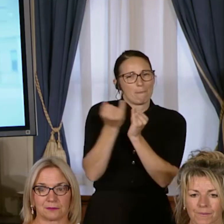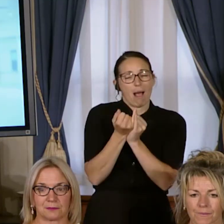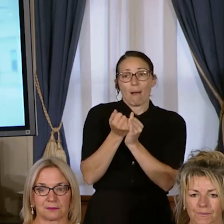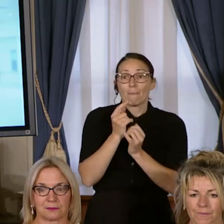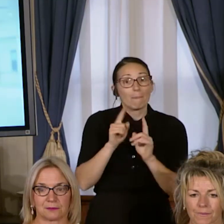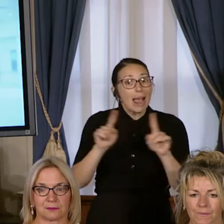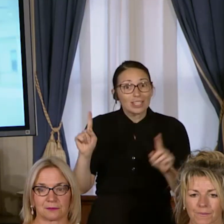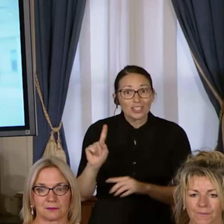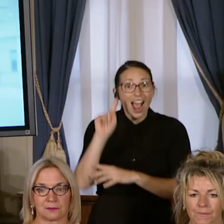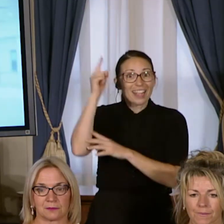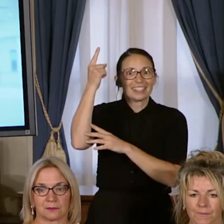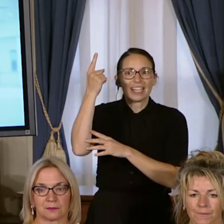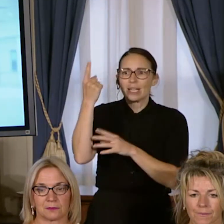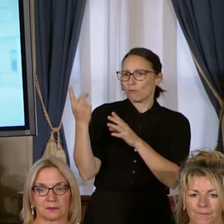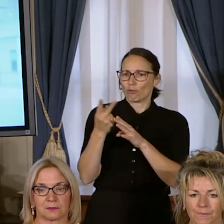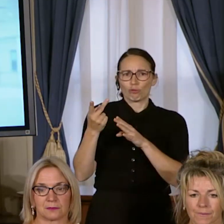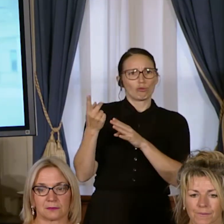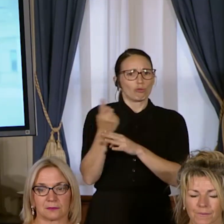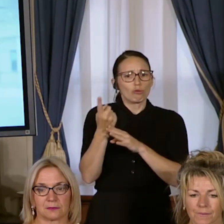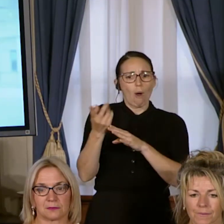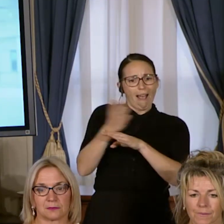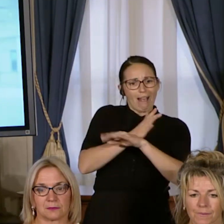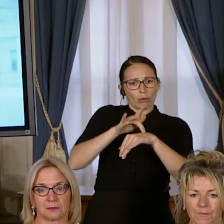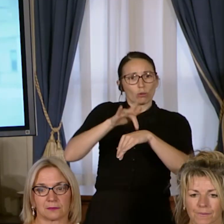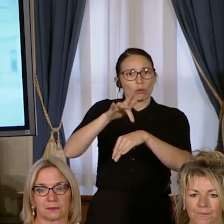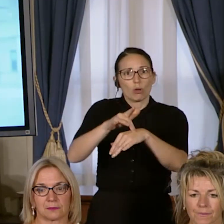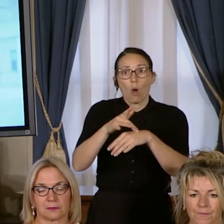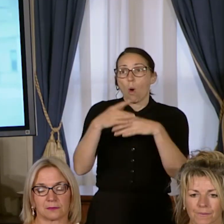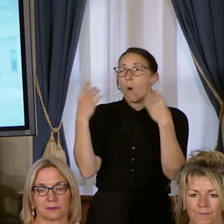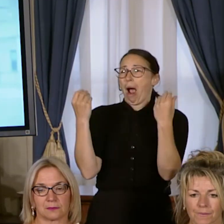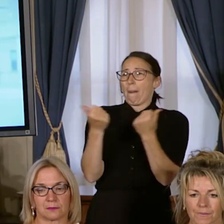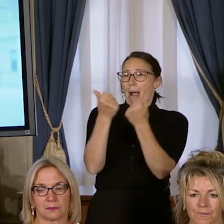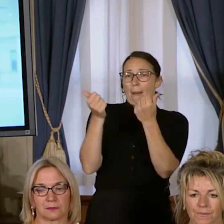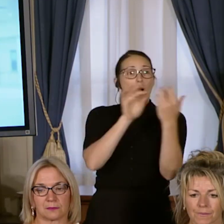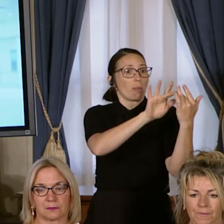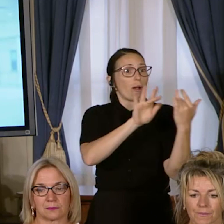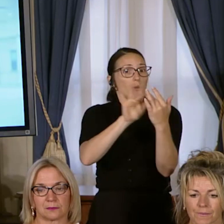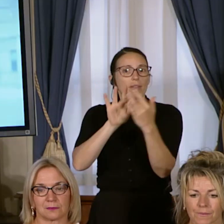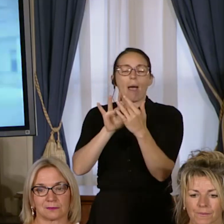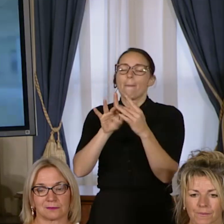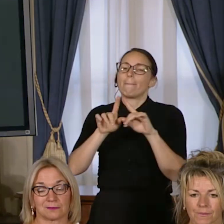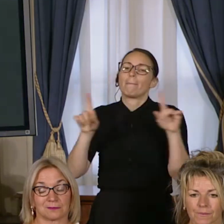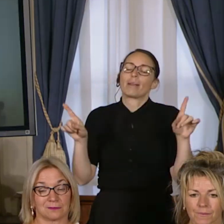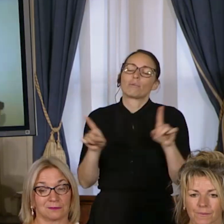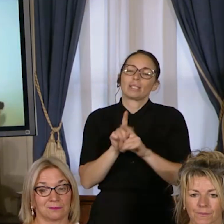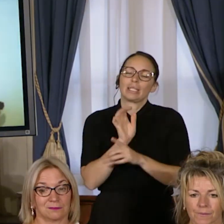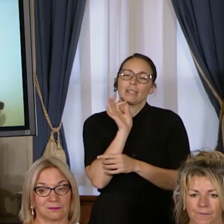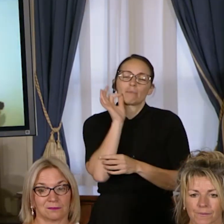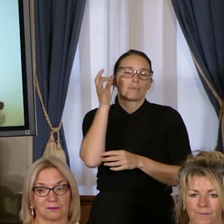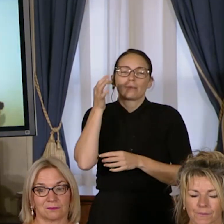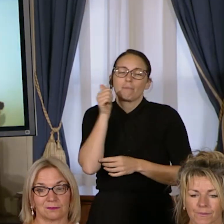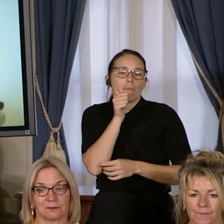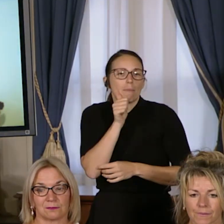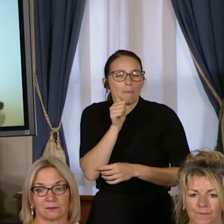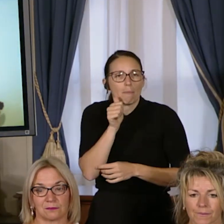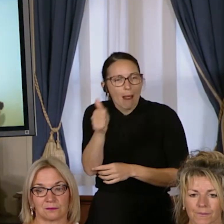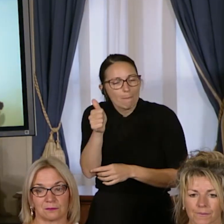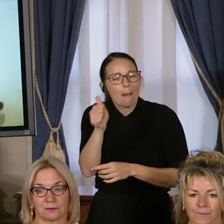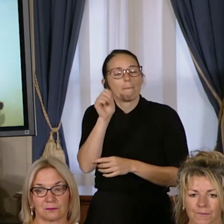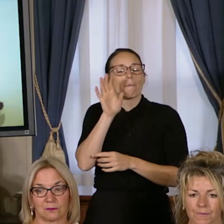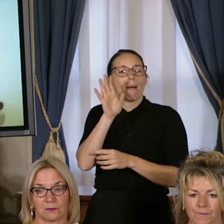gentille, qui est proactive, qui a mille et un contacts, mais c'est surtout une maman super dévouée. On a réussi à